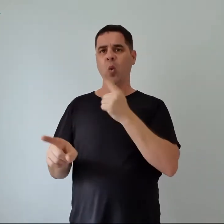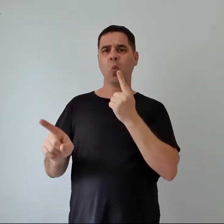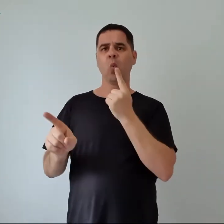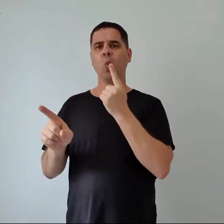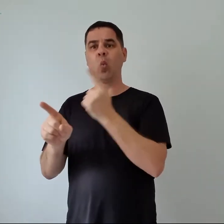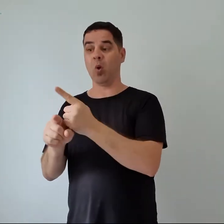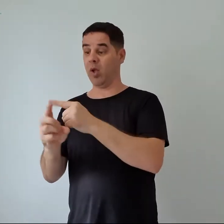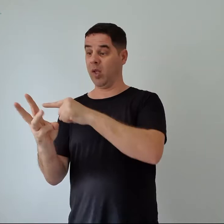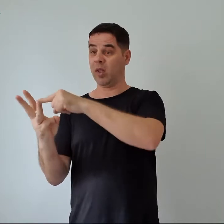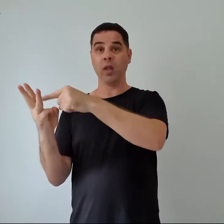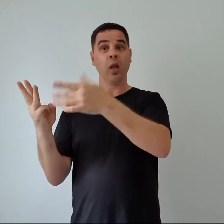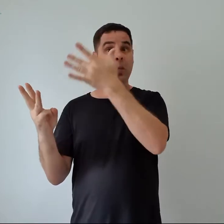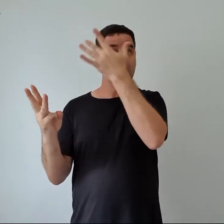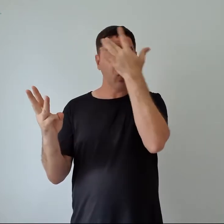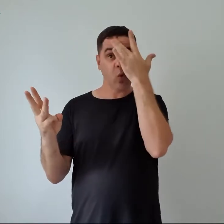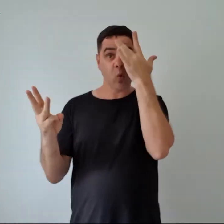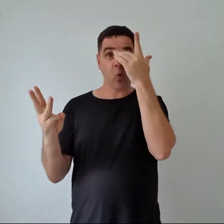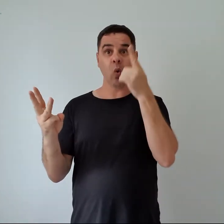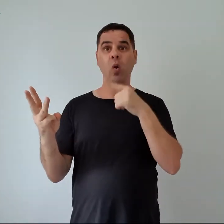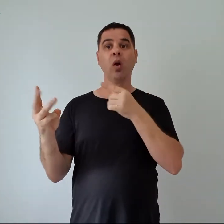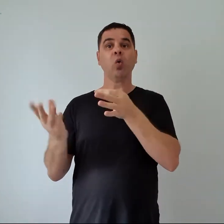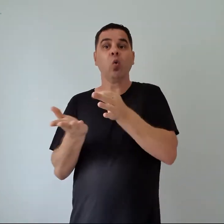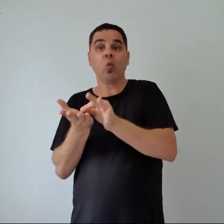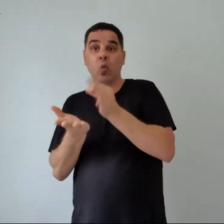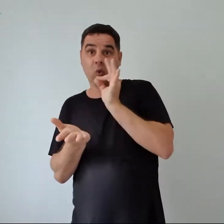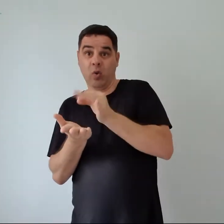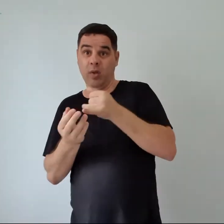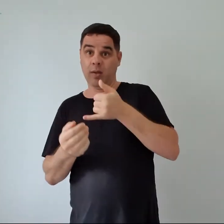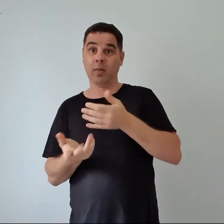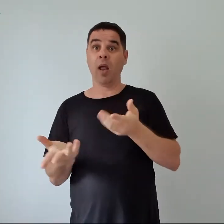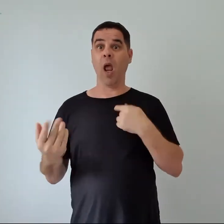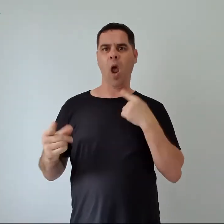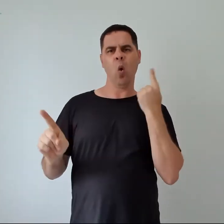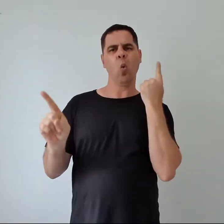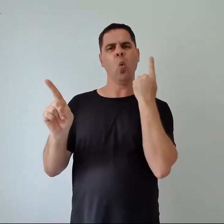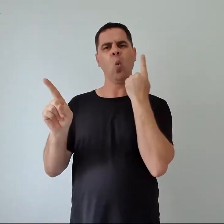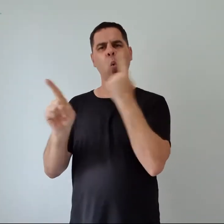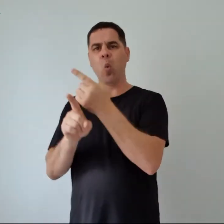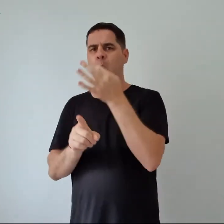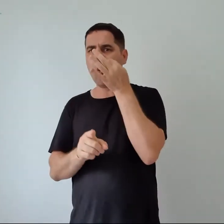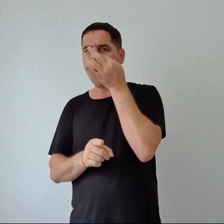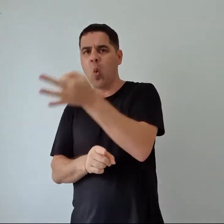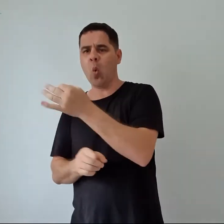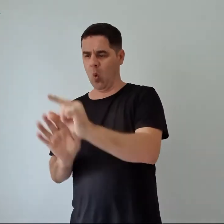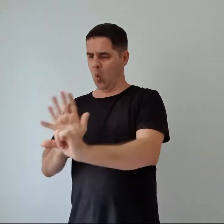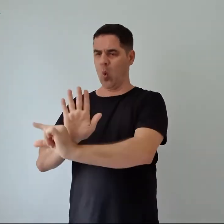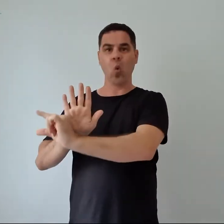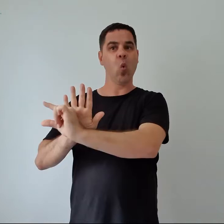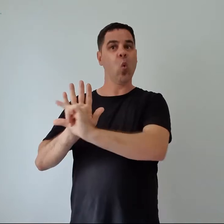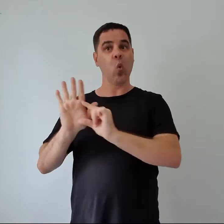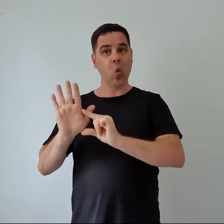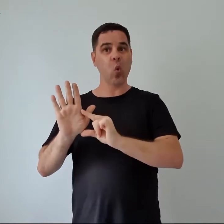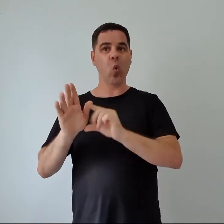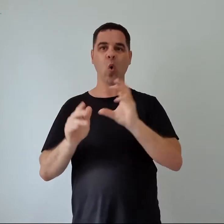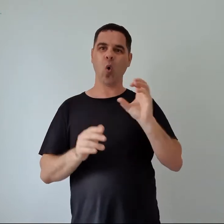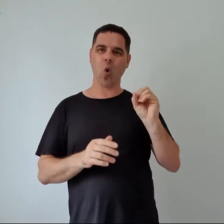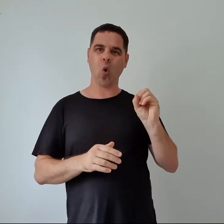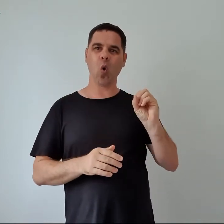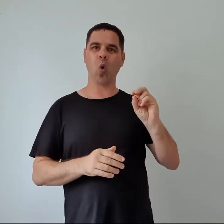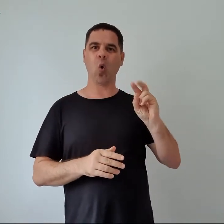havia três pessoas num café. Ela foi a primeira pessoa que eu vi em Orvieto. Depois